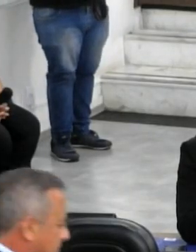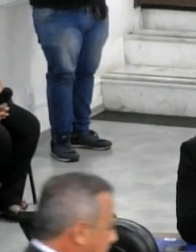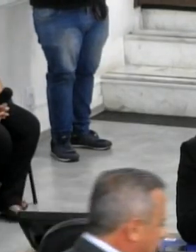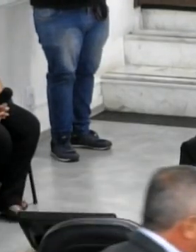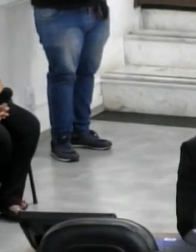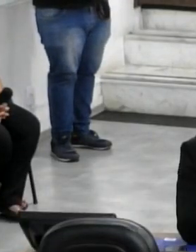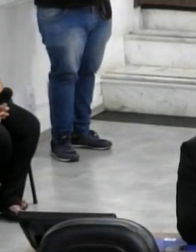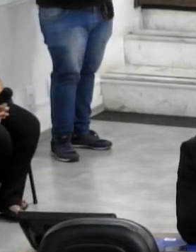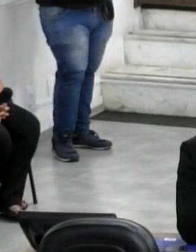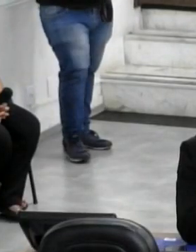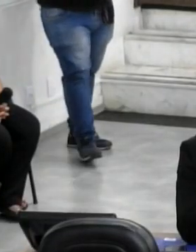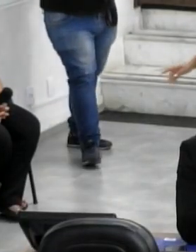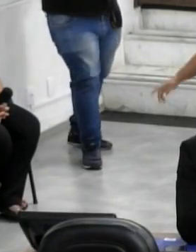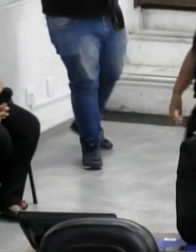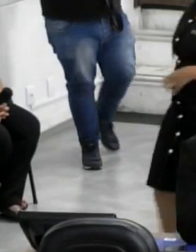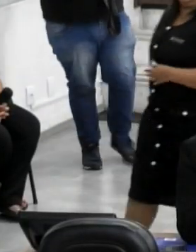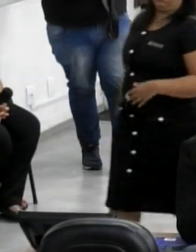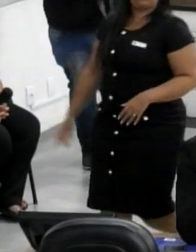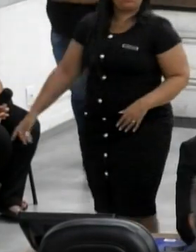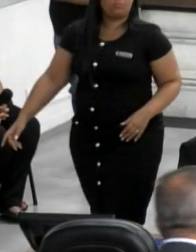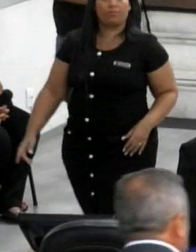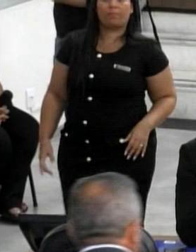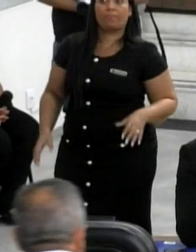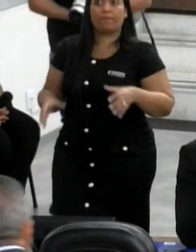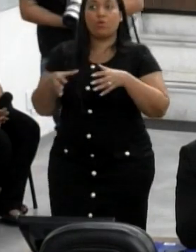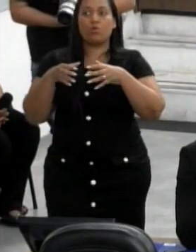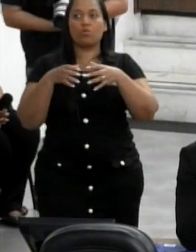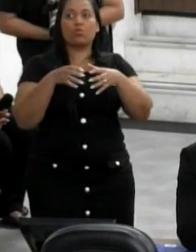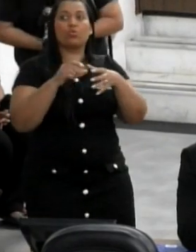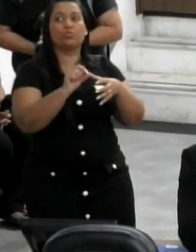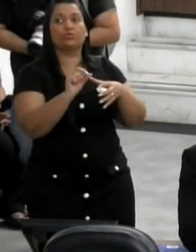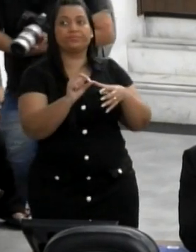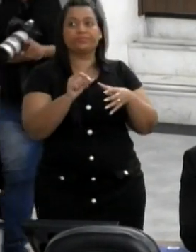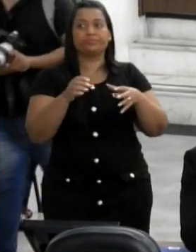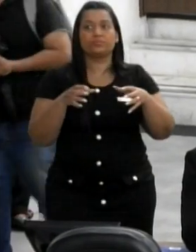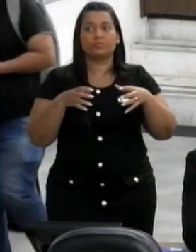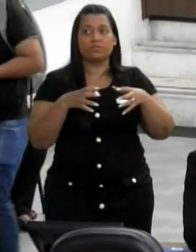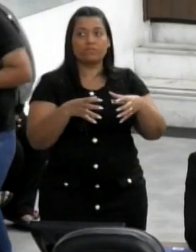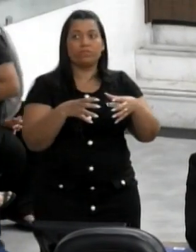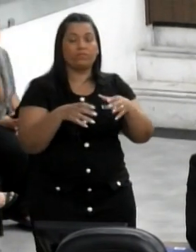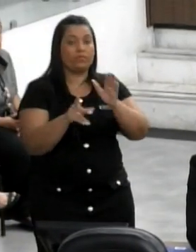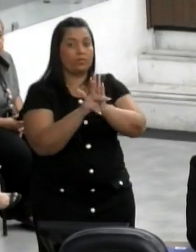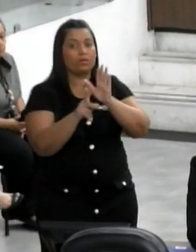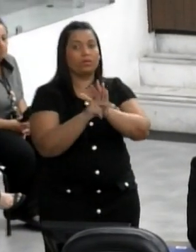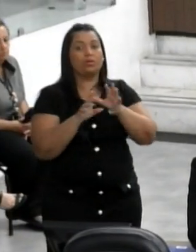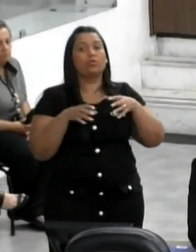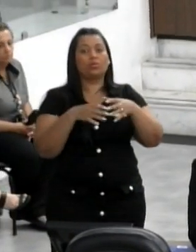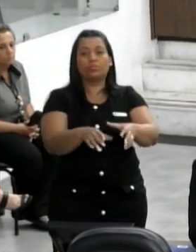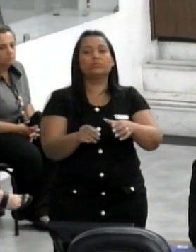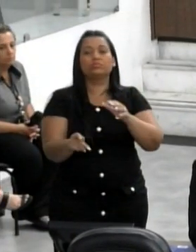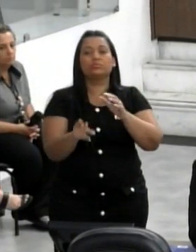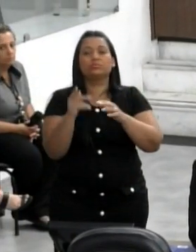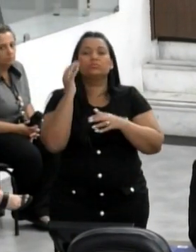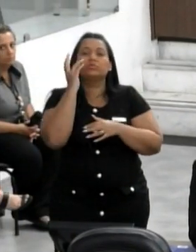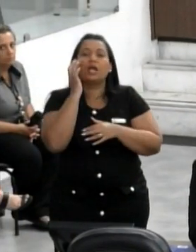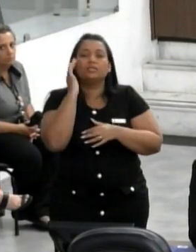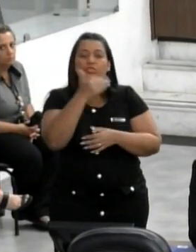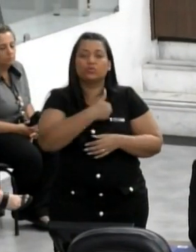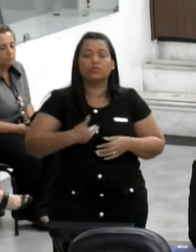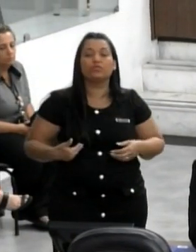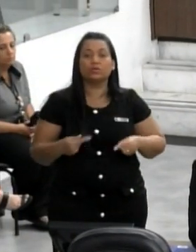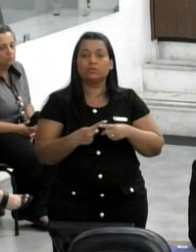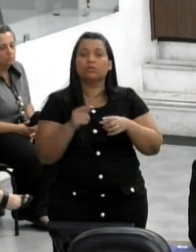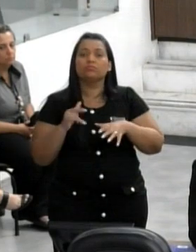ETEC em Santa Fé. É um dos sonhos do município, agradecer ao prefeito municipal pelo convite, qual eu tive presente,